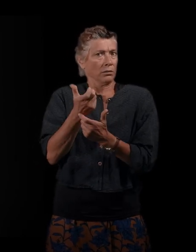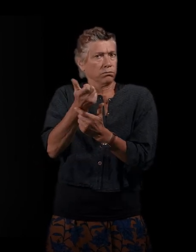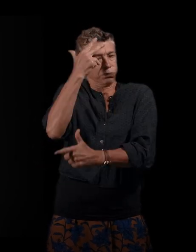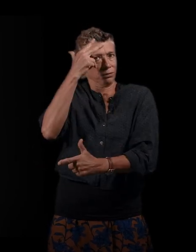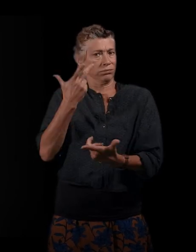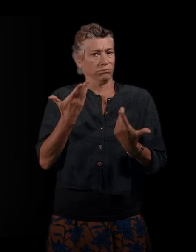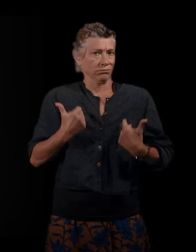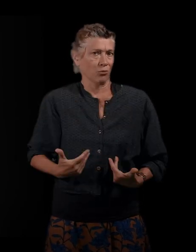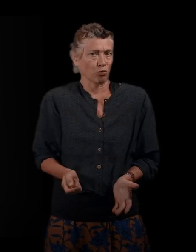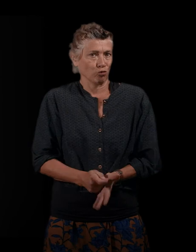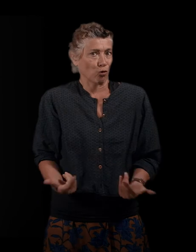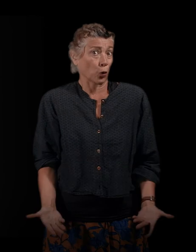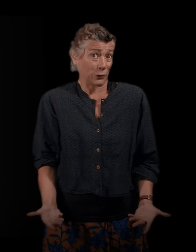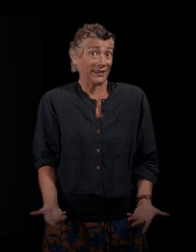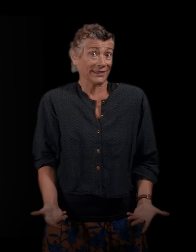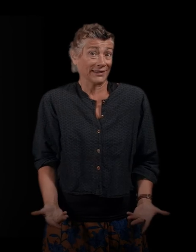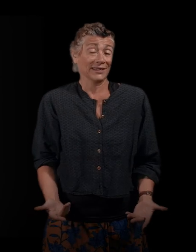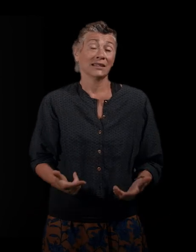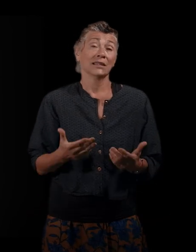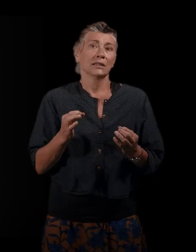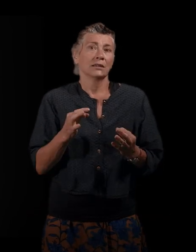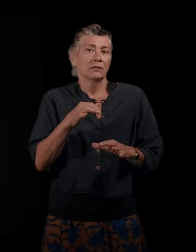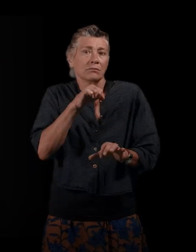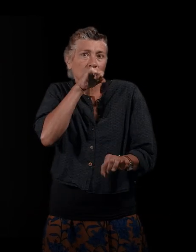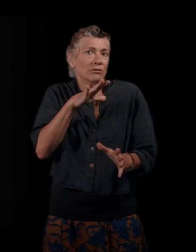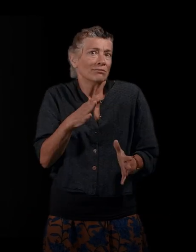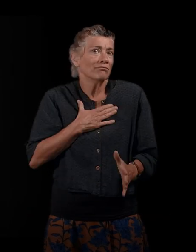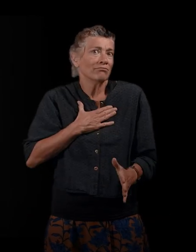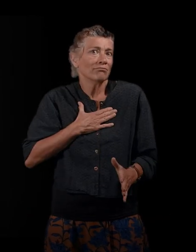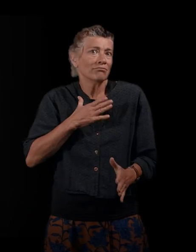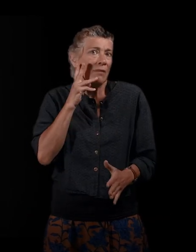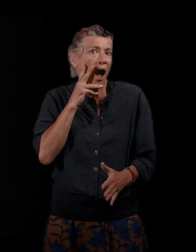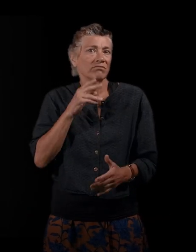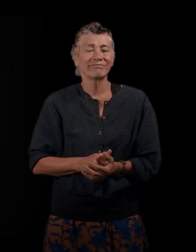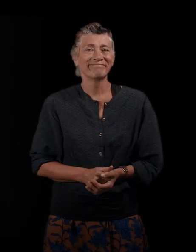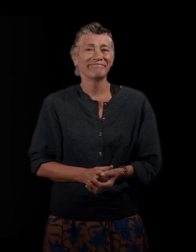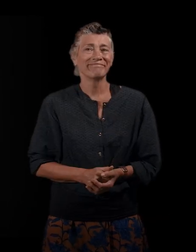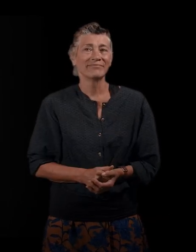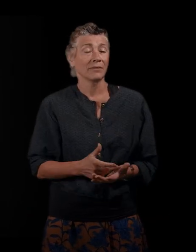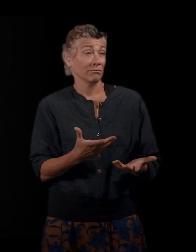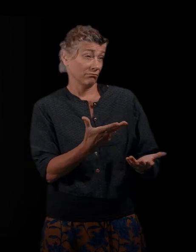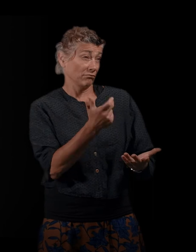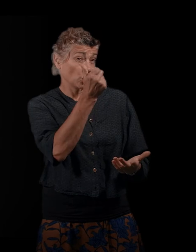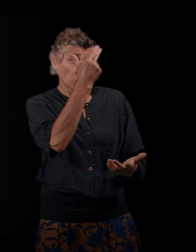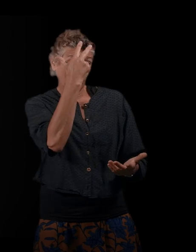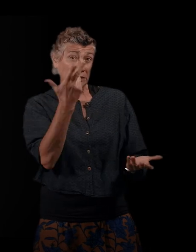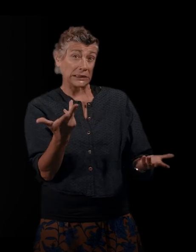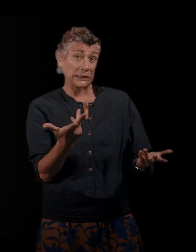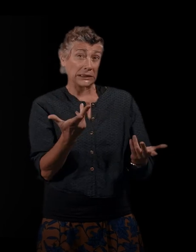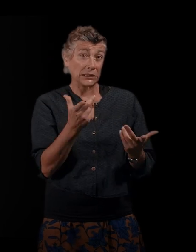Je pense que cette passion... L'utilisation de... De cave, oui. Oui, de trouatis ou de silence et de... Évidemment. Oui. Évidemment,